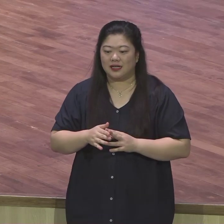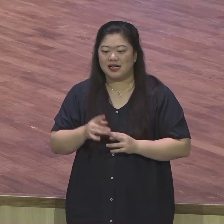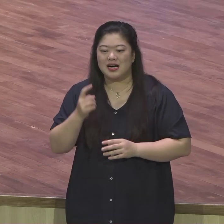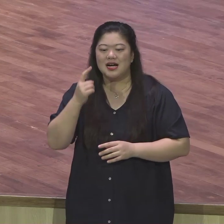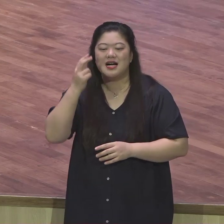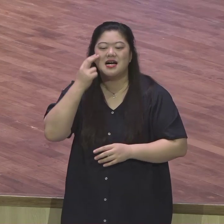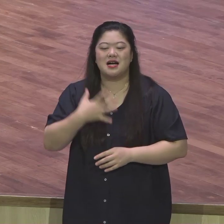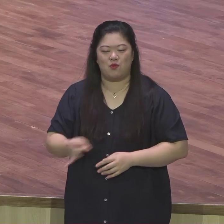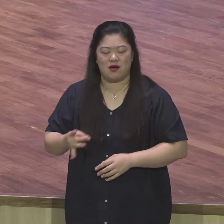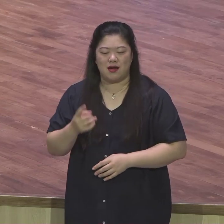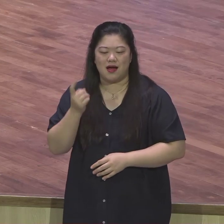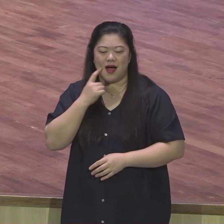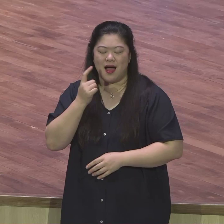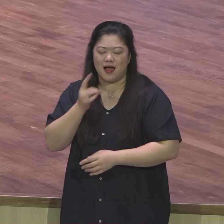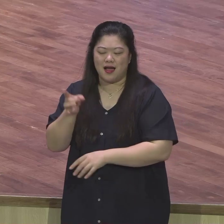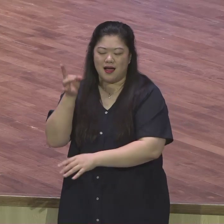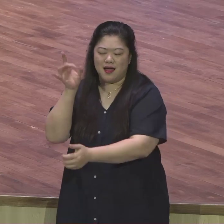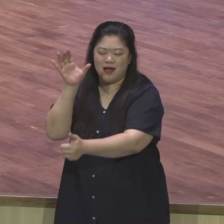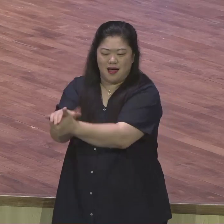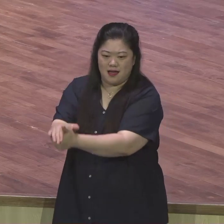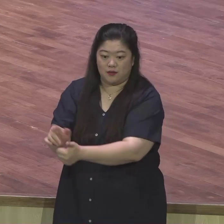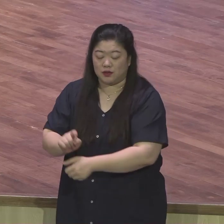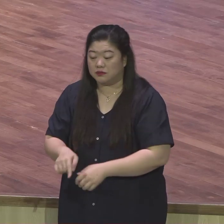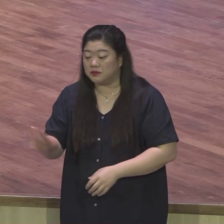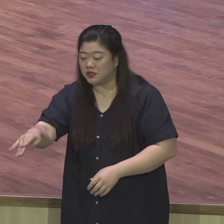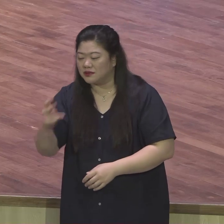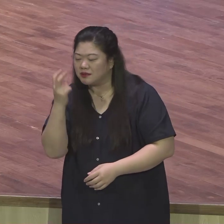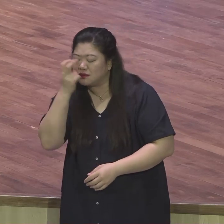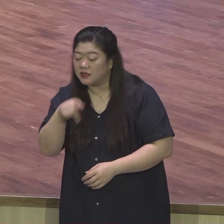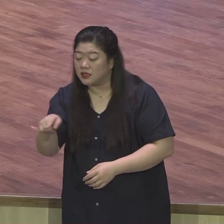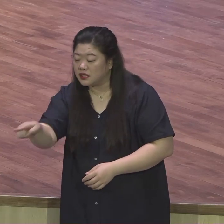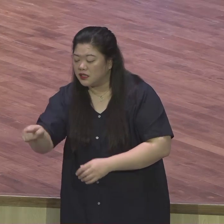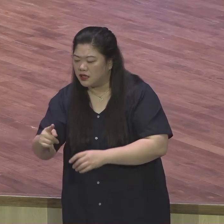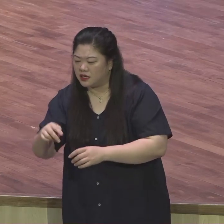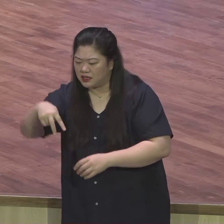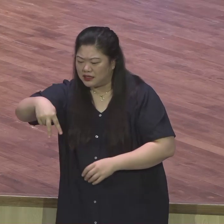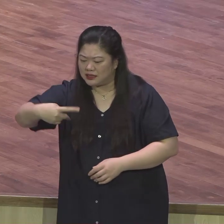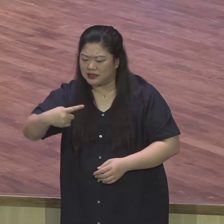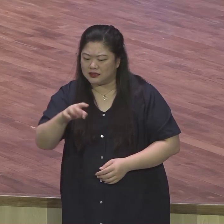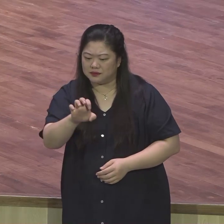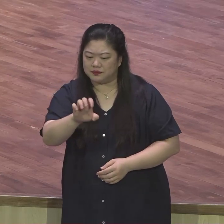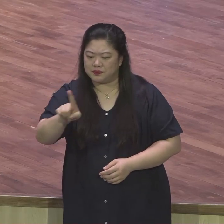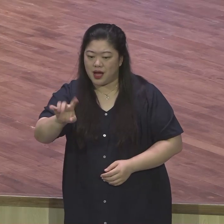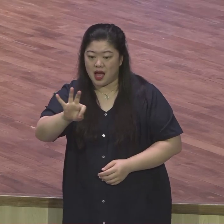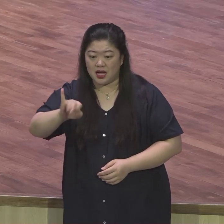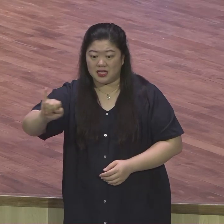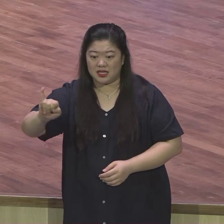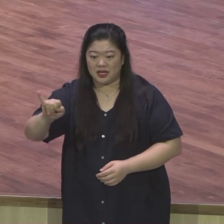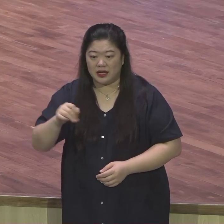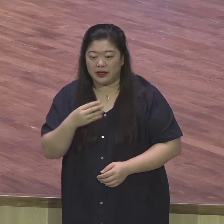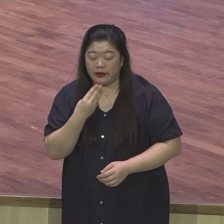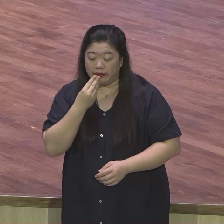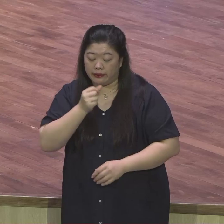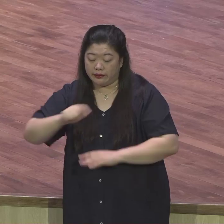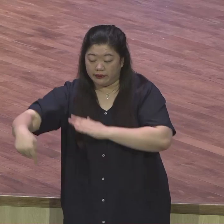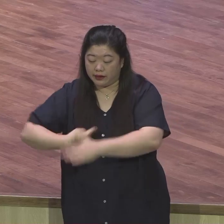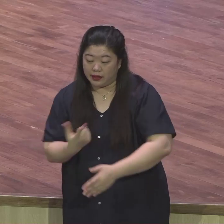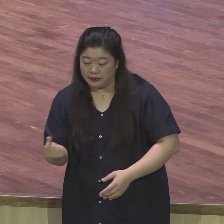이러면서 형들로부터 아버지 살아계시고 동생 변함인 지금 살아있다는 것을